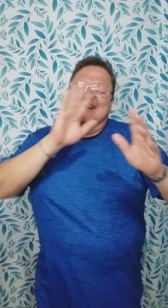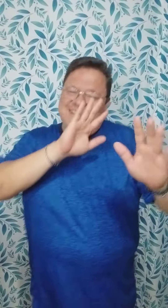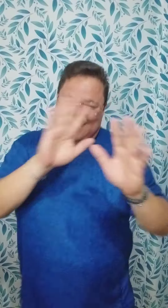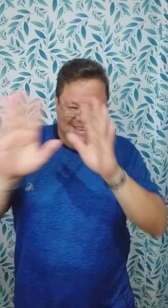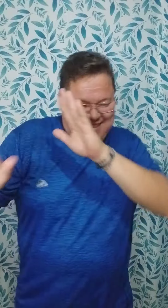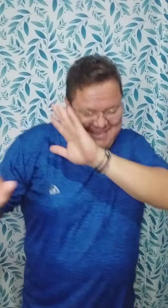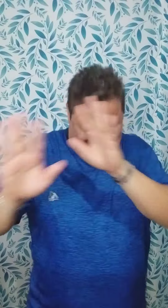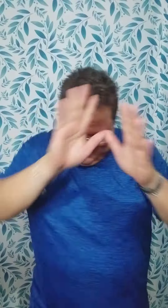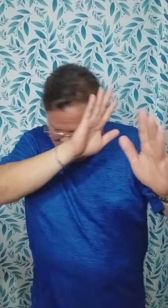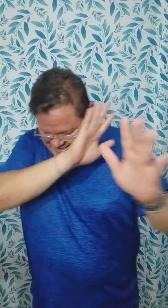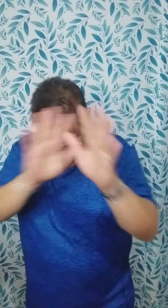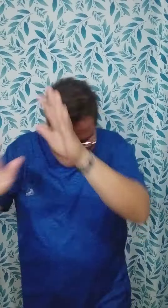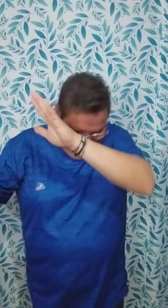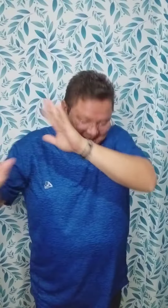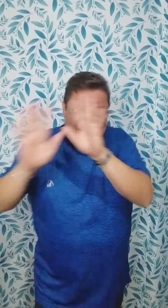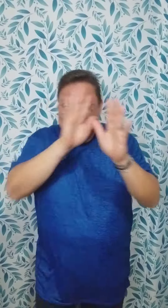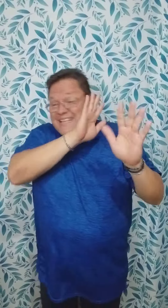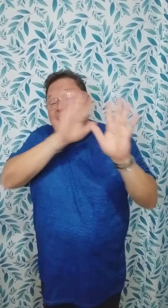Oye, buenos días